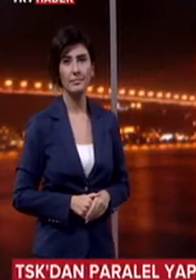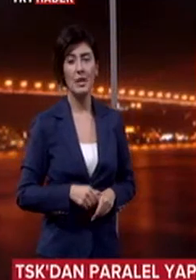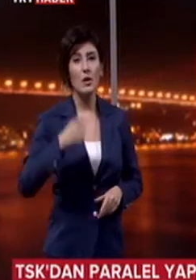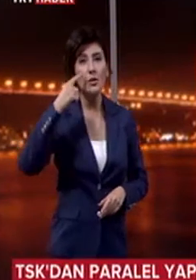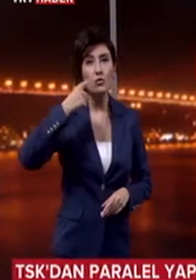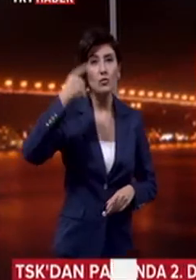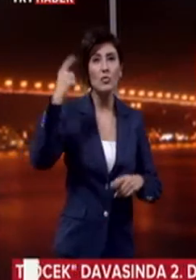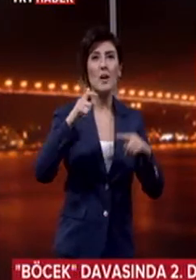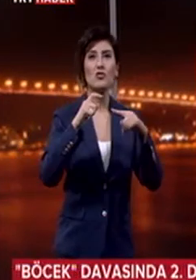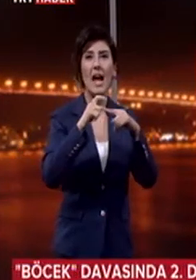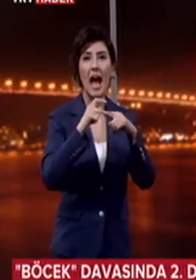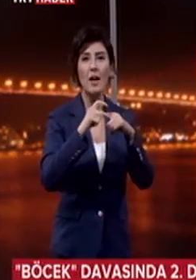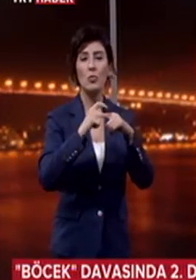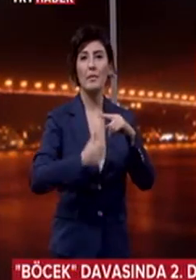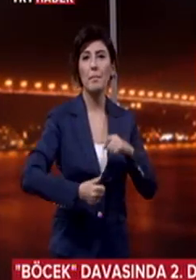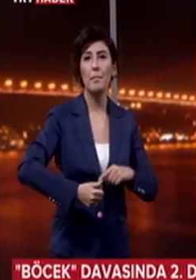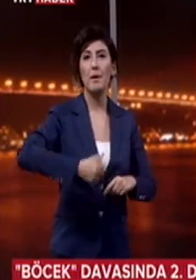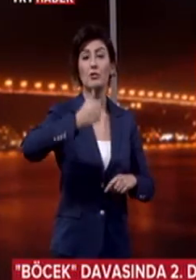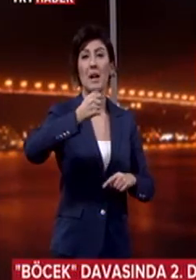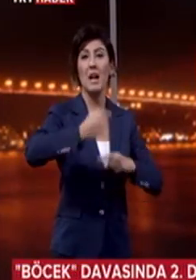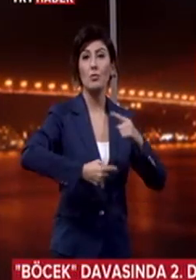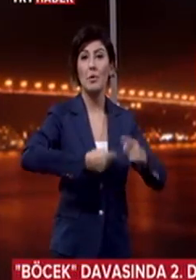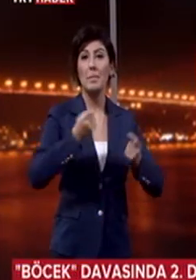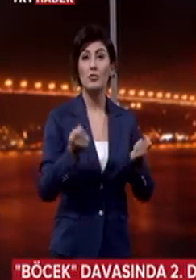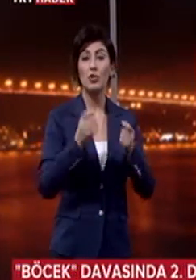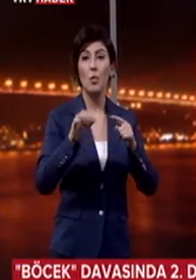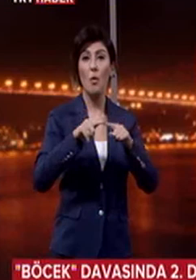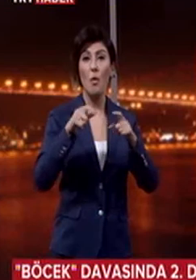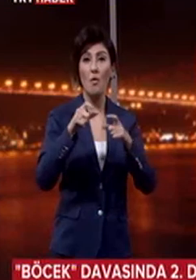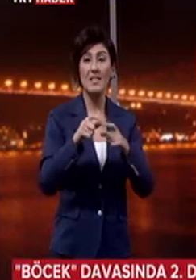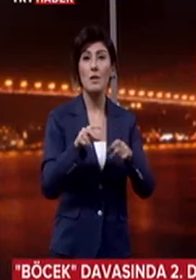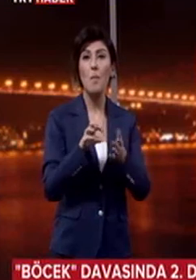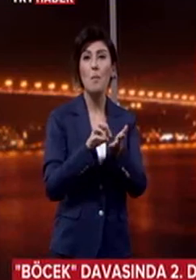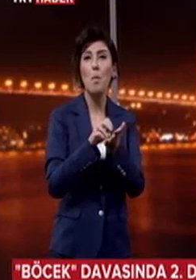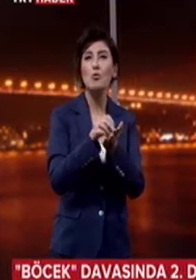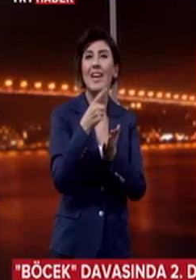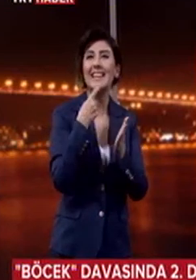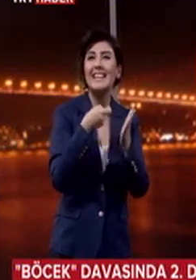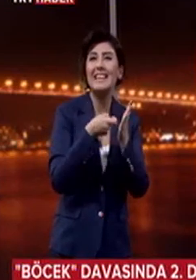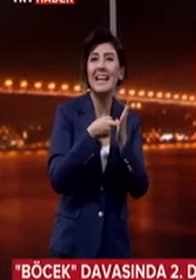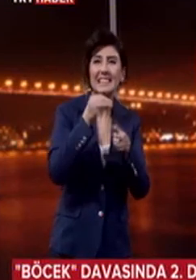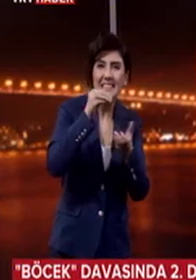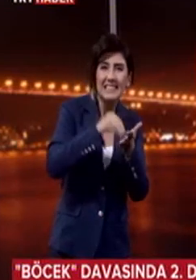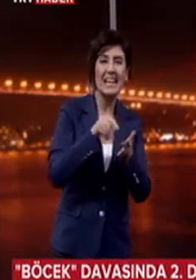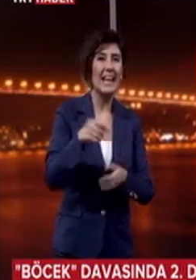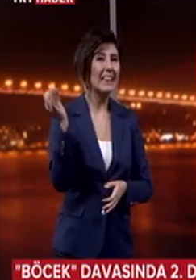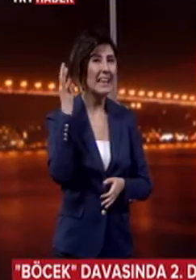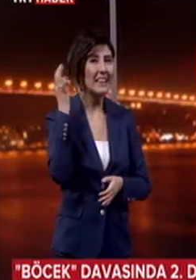Cumhurbaşkanı Recep Tayyip Erdoğan'ın Başbakanlığı döneminde çalışma ofisine böcek tabir edilen deneme cihazı konulması ile ilgili 13 kişi